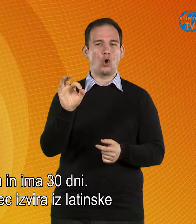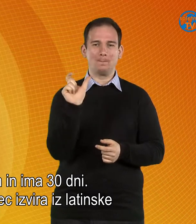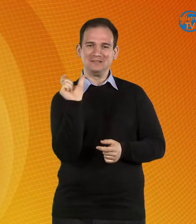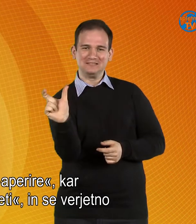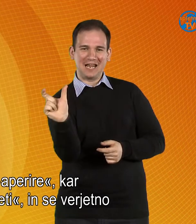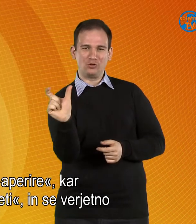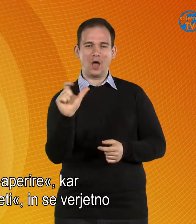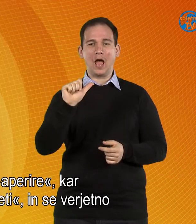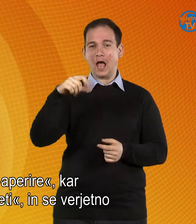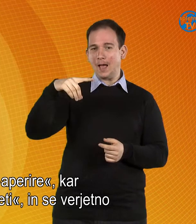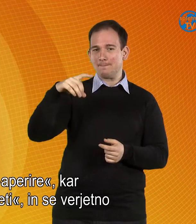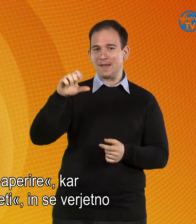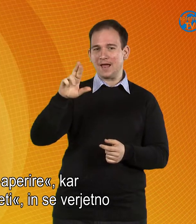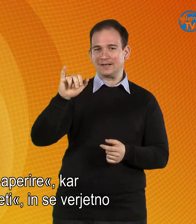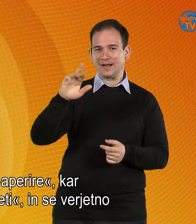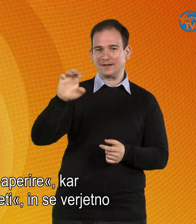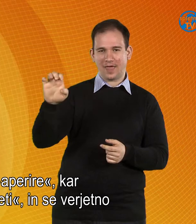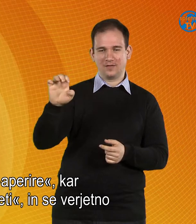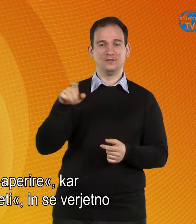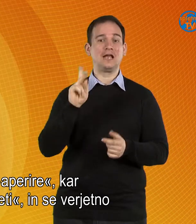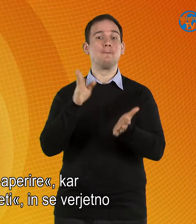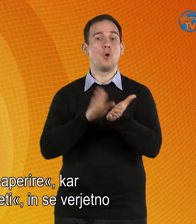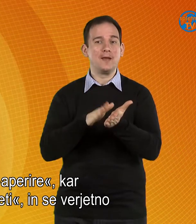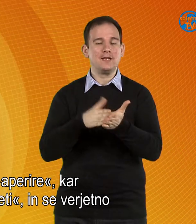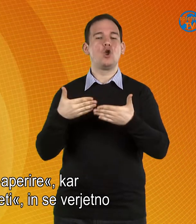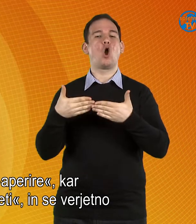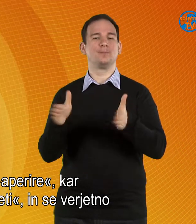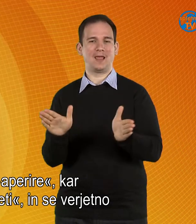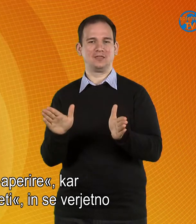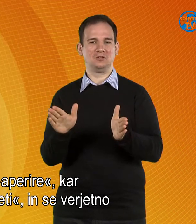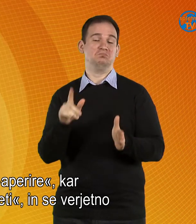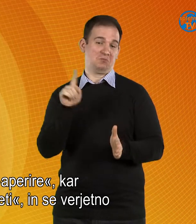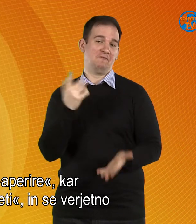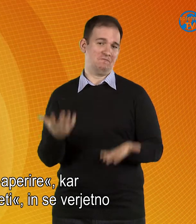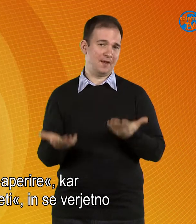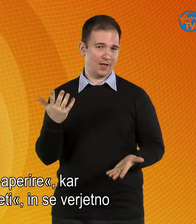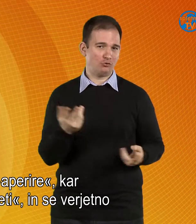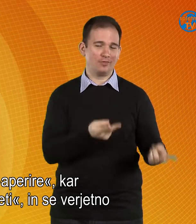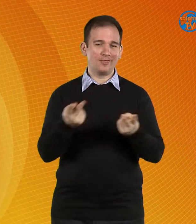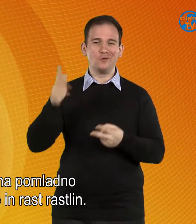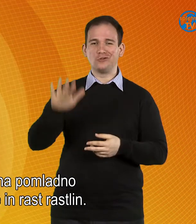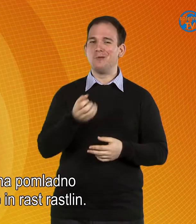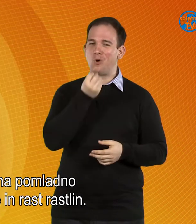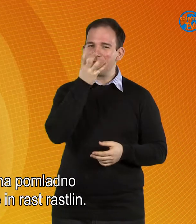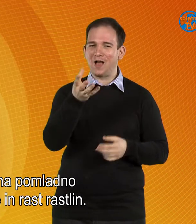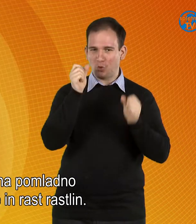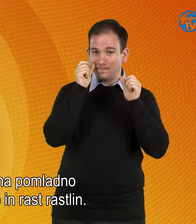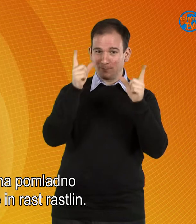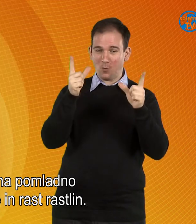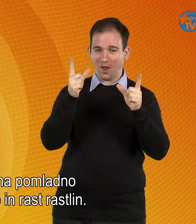aperire, kar pomeni odpreti in se verjetno nanaša na pomladno prebujanje in